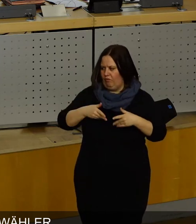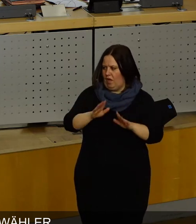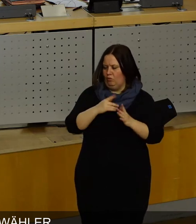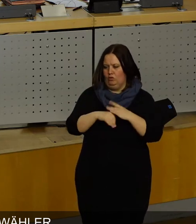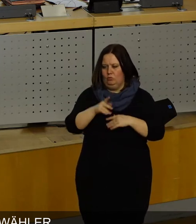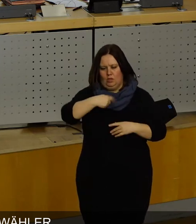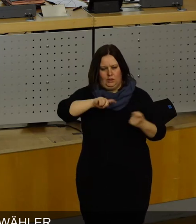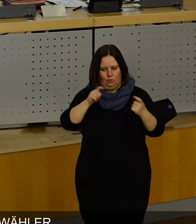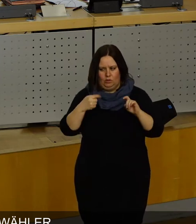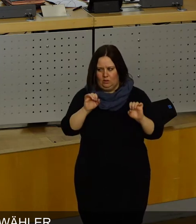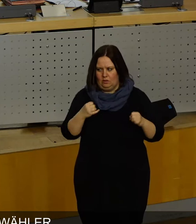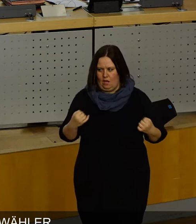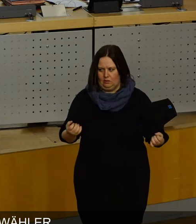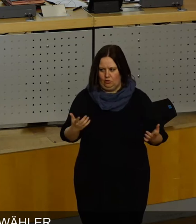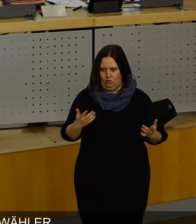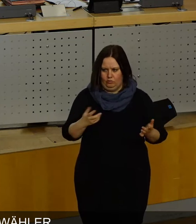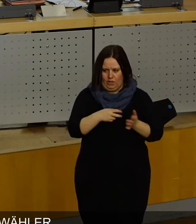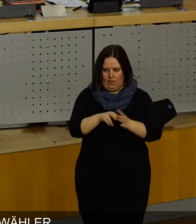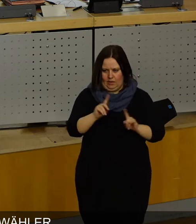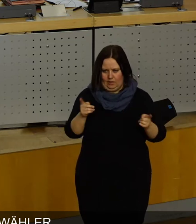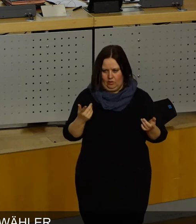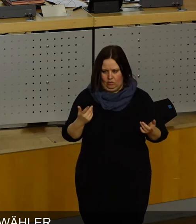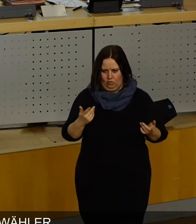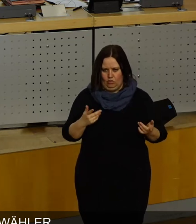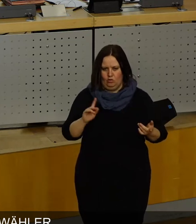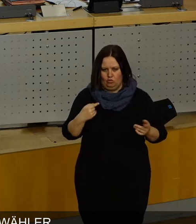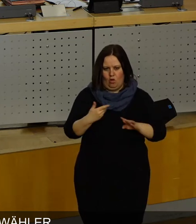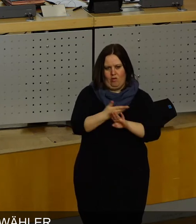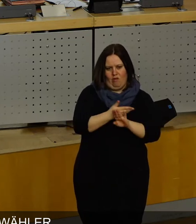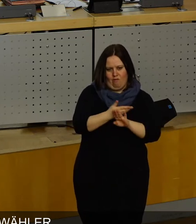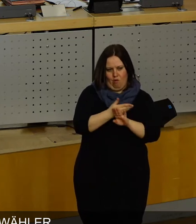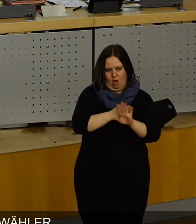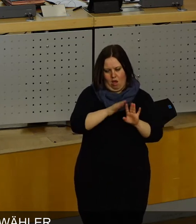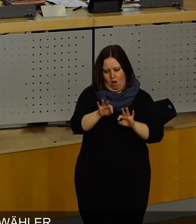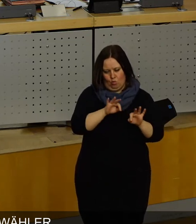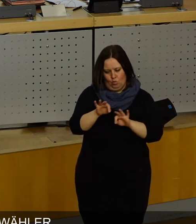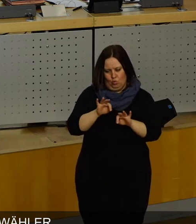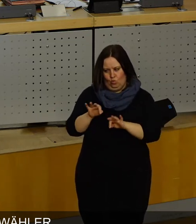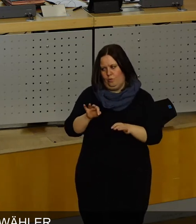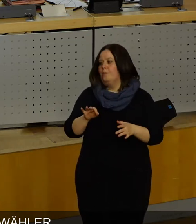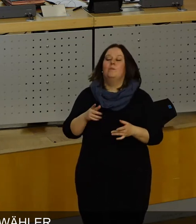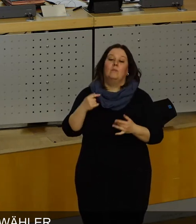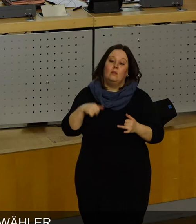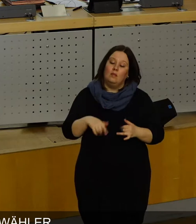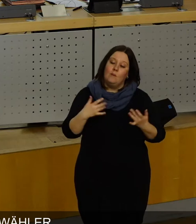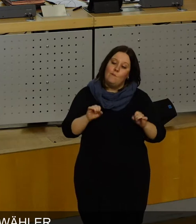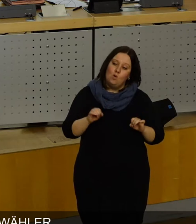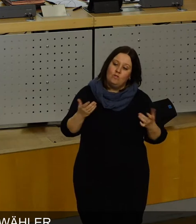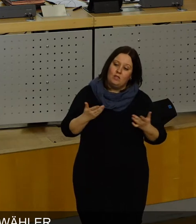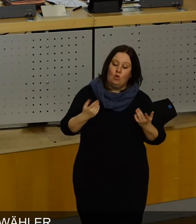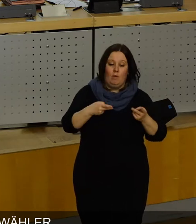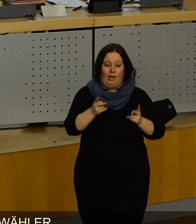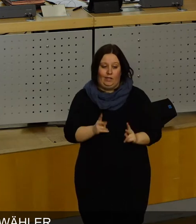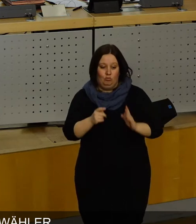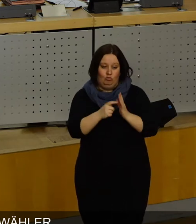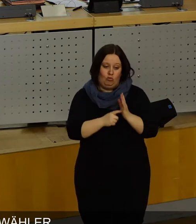geht und nicht mit uns diskutiert, uns nicht einbezieht, sondern bereits vorher etwas tut. Was Sie hier möglicherweise tun und ob das